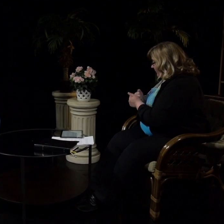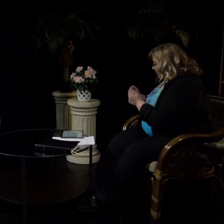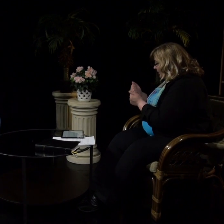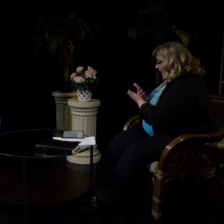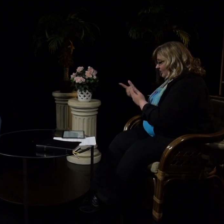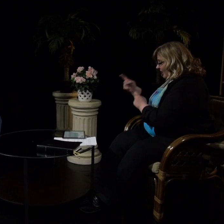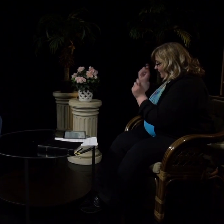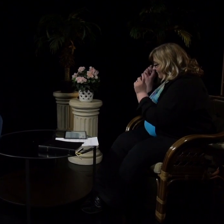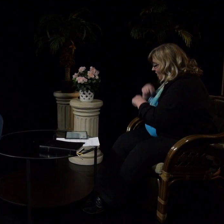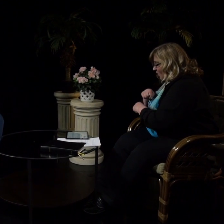saavuttaa.